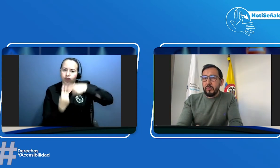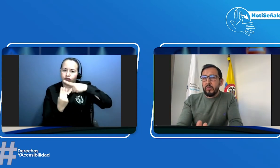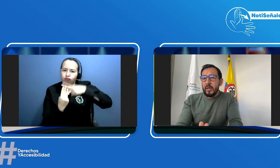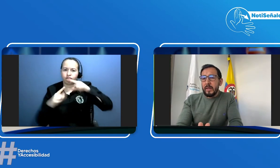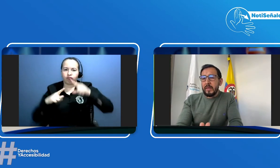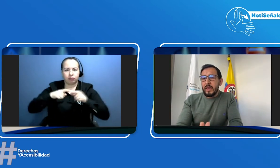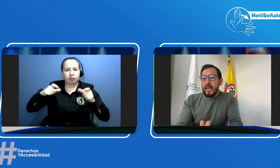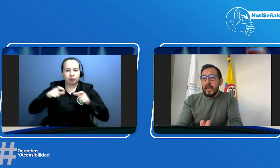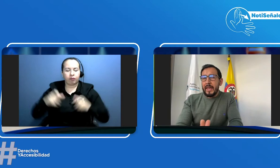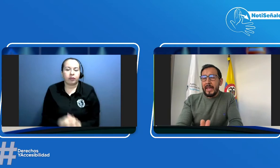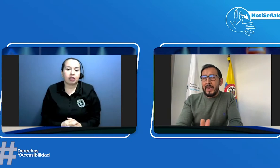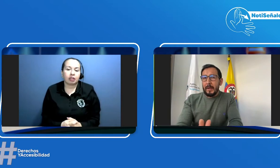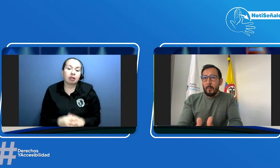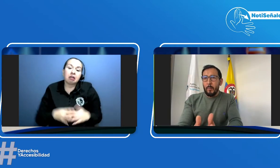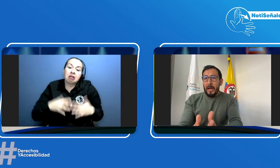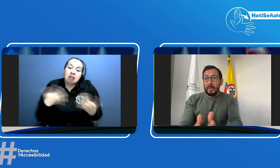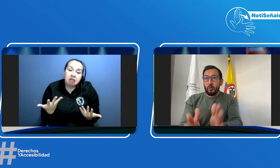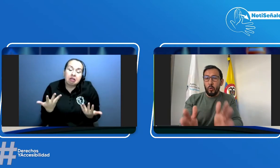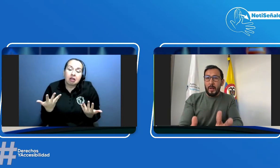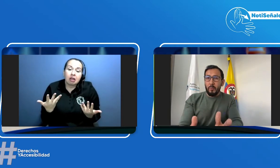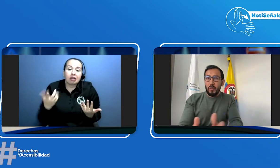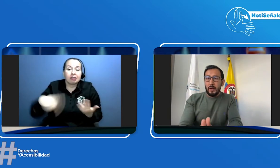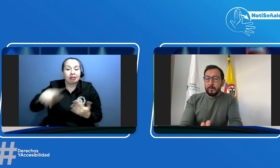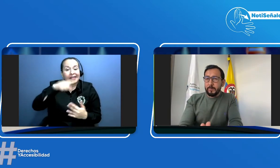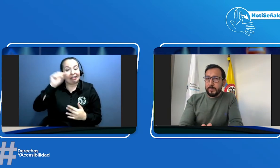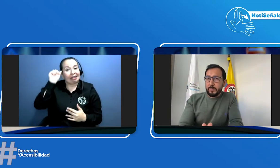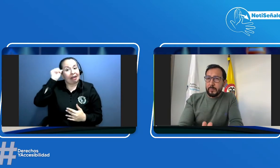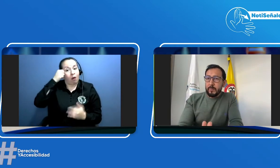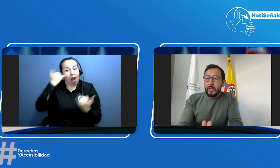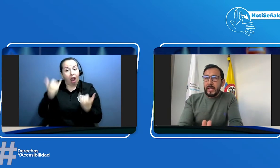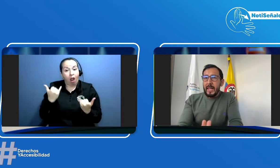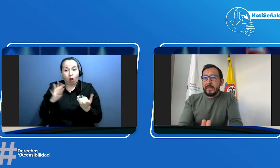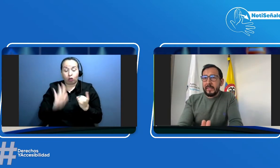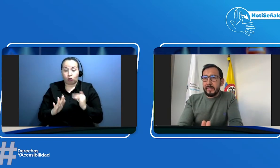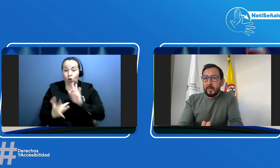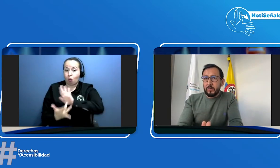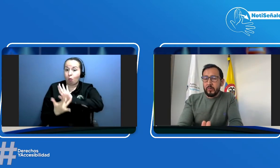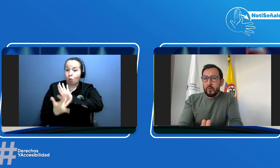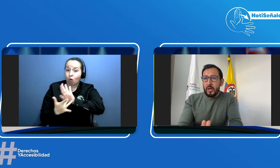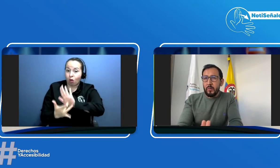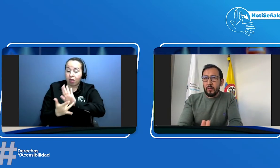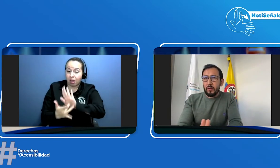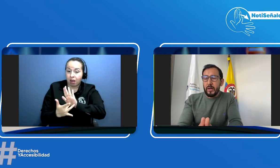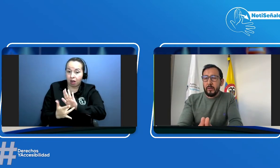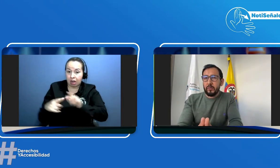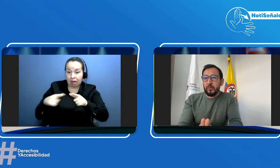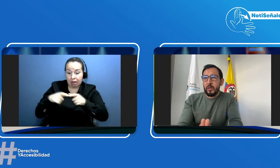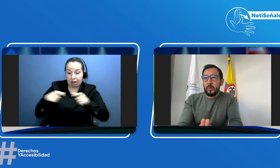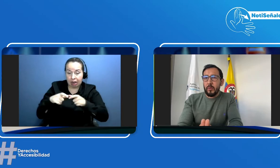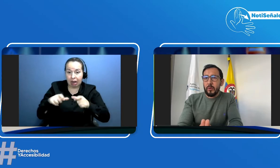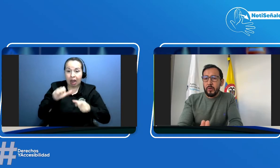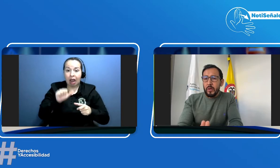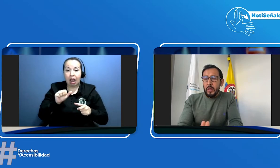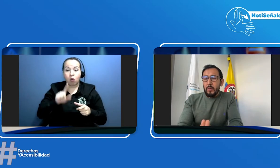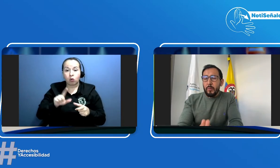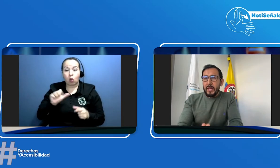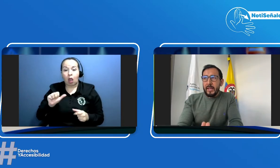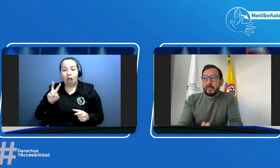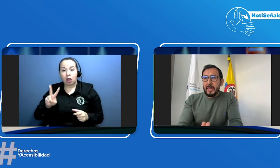que en el actual modelo las licencias de conducción A1 A2 y B1 pueden acceder a la